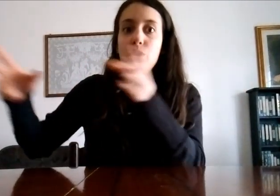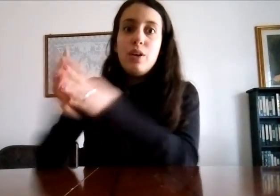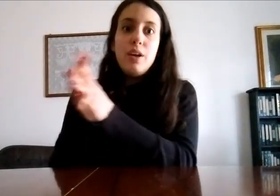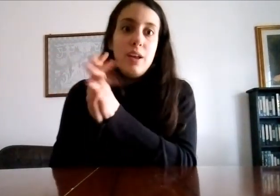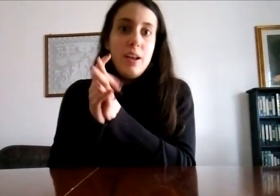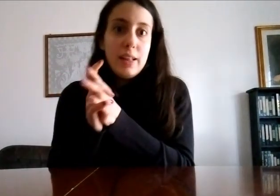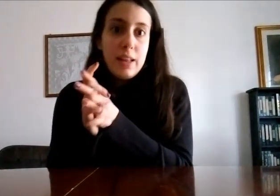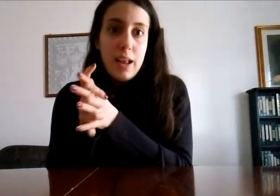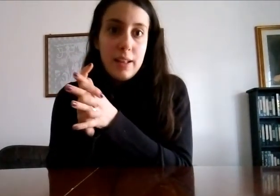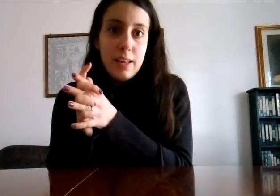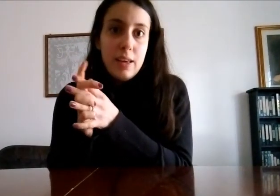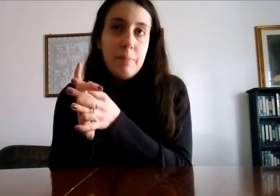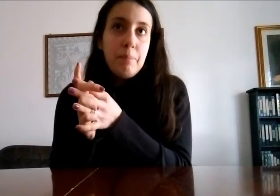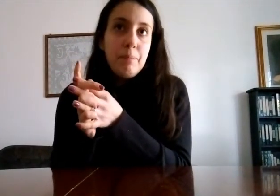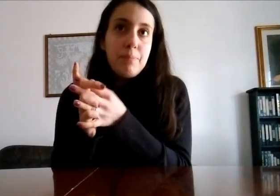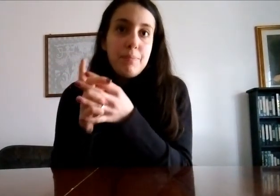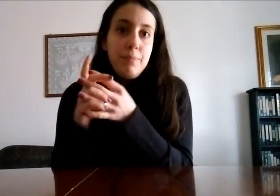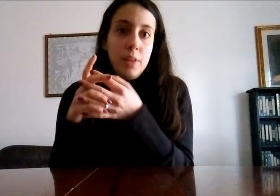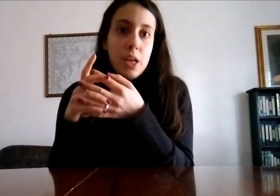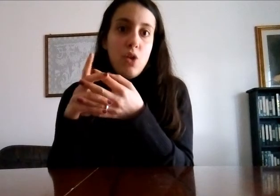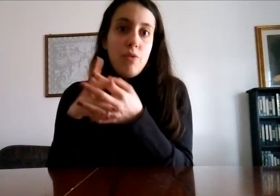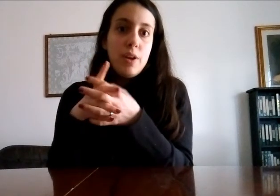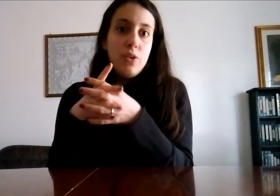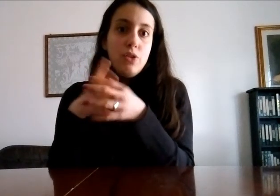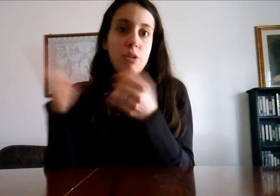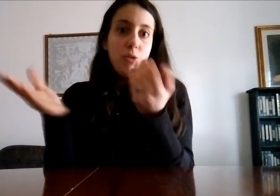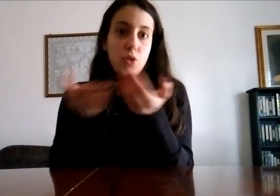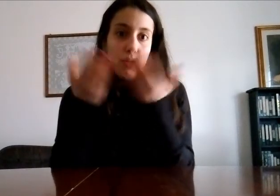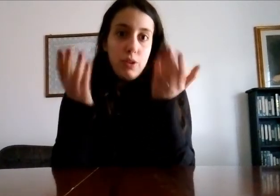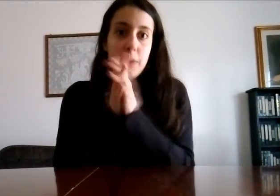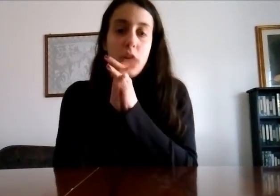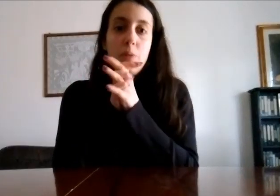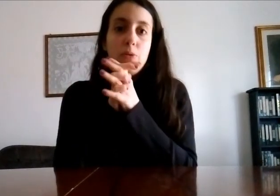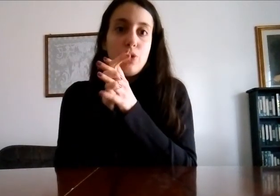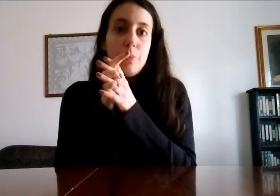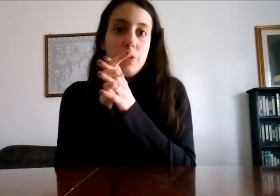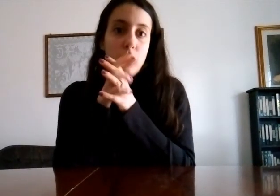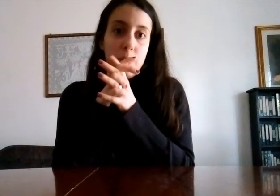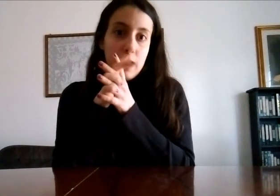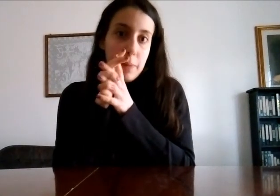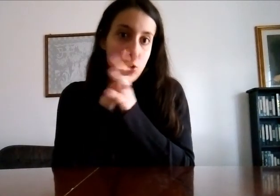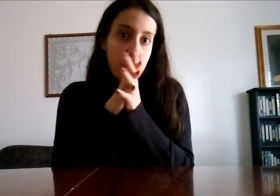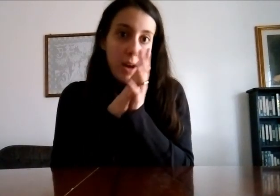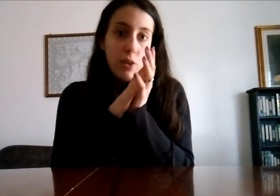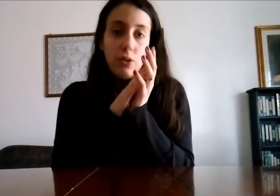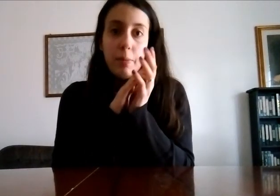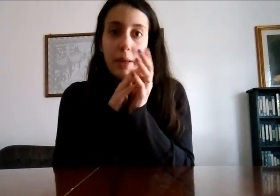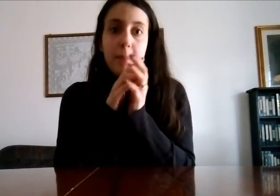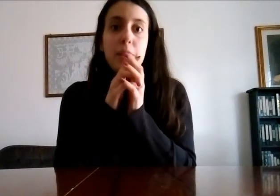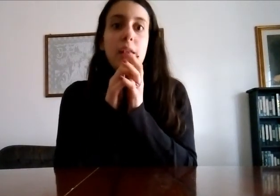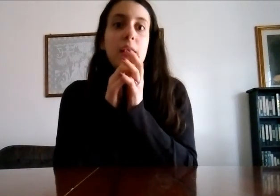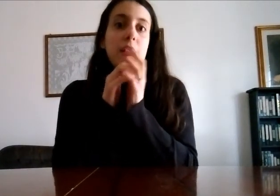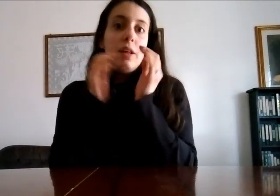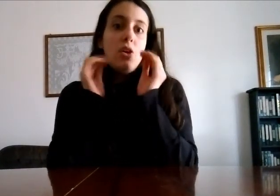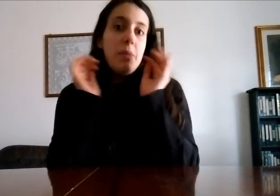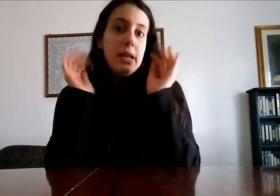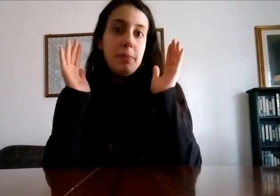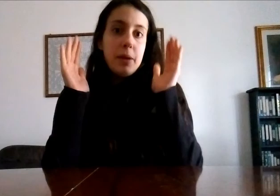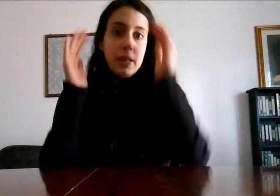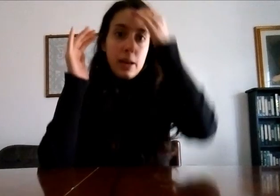gli atleti che lo fanno diciamo così però purtroppo devo riprendere piano piano lo sapete siccome lì praticamente